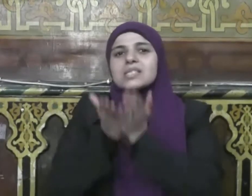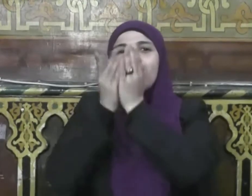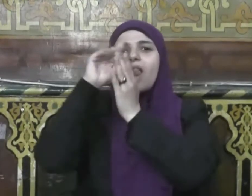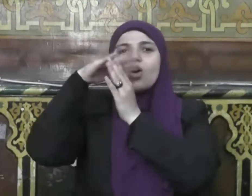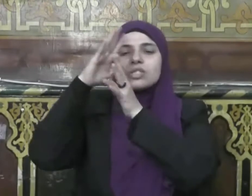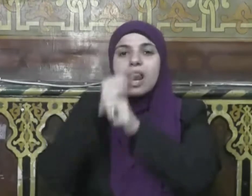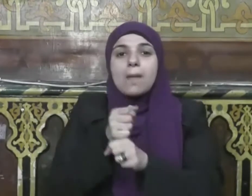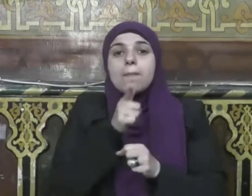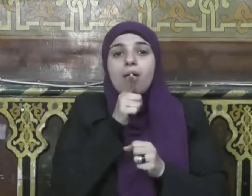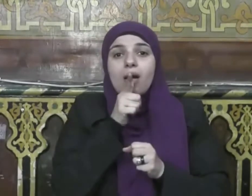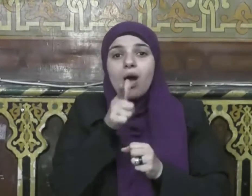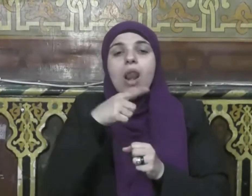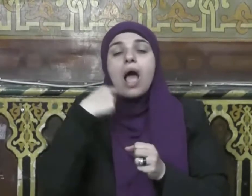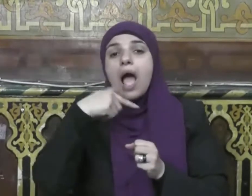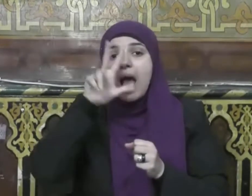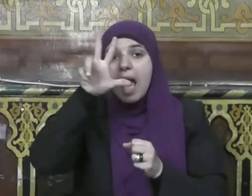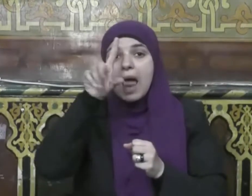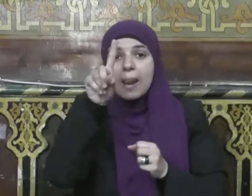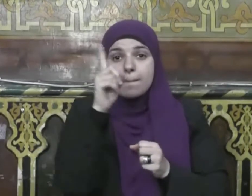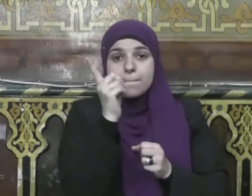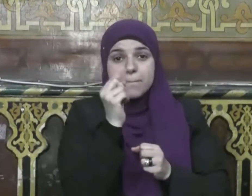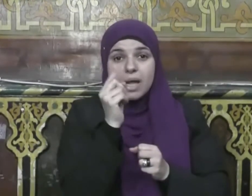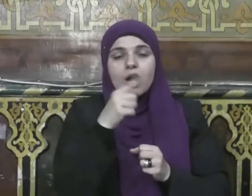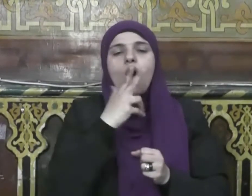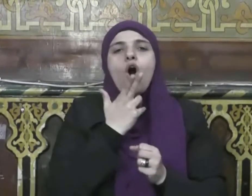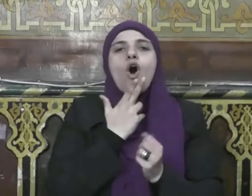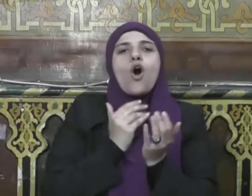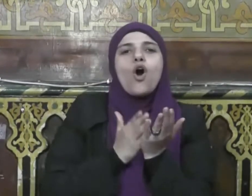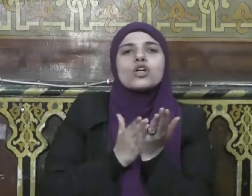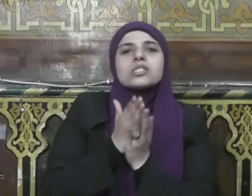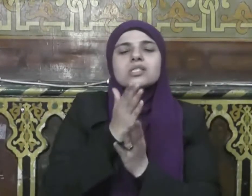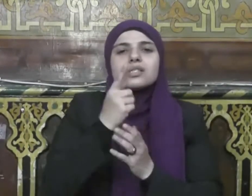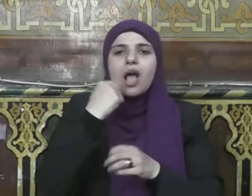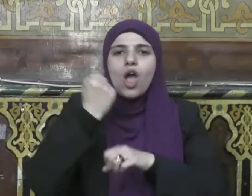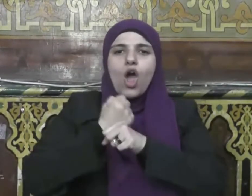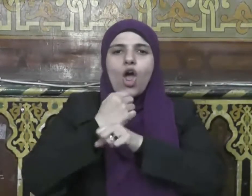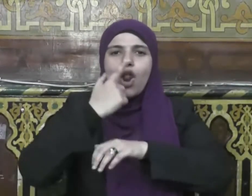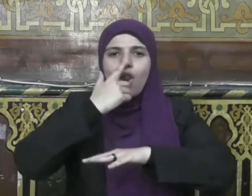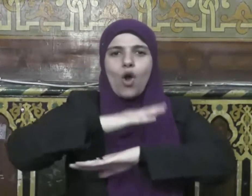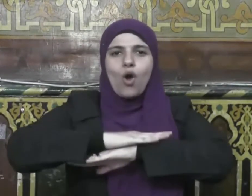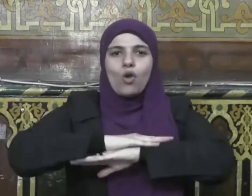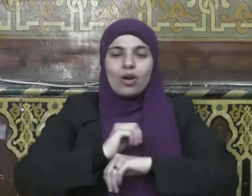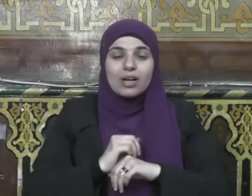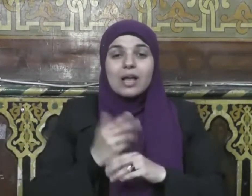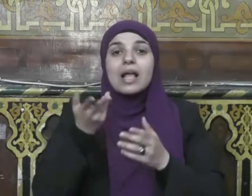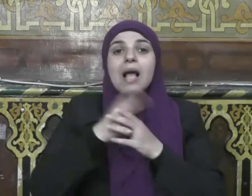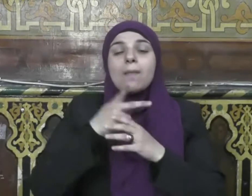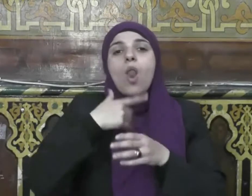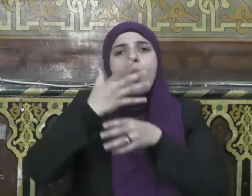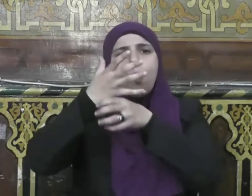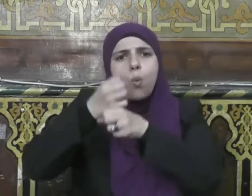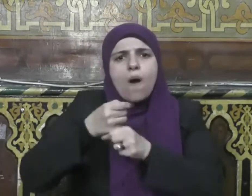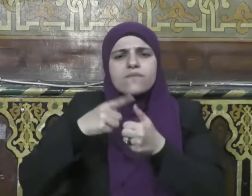كما أن الوفاء والاعتراف بالفضل والجميل لأهل الفضل